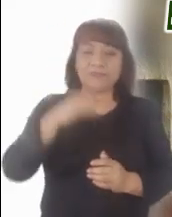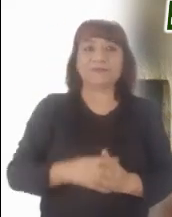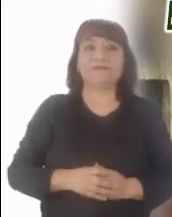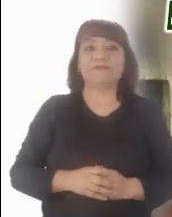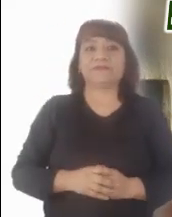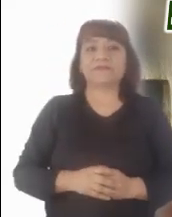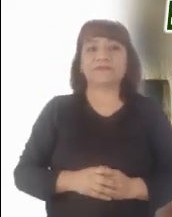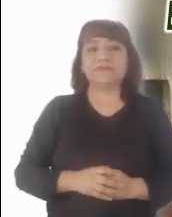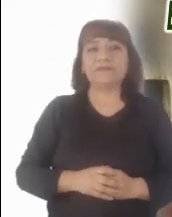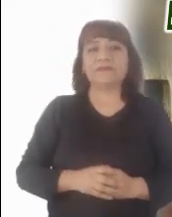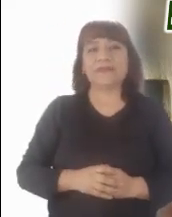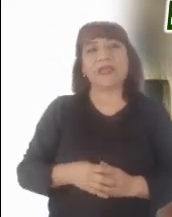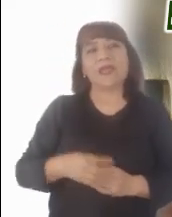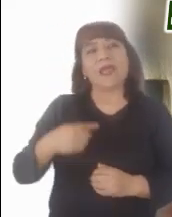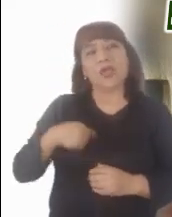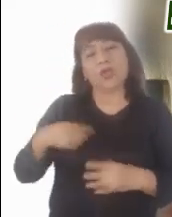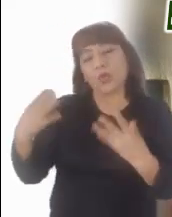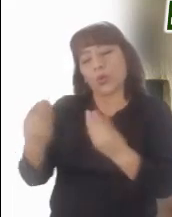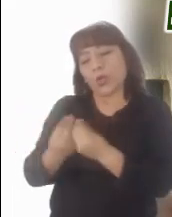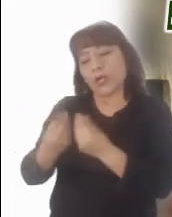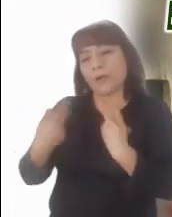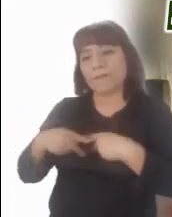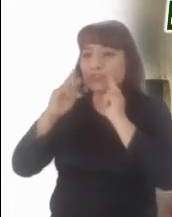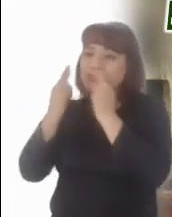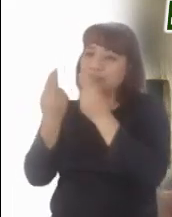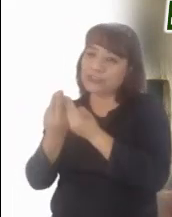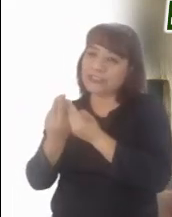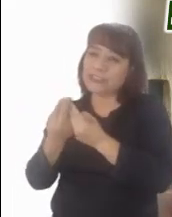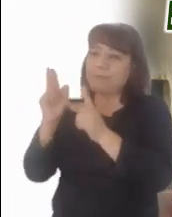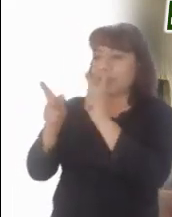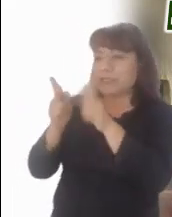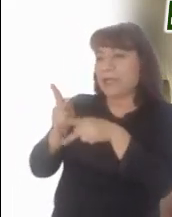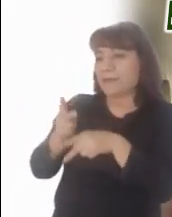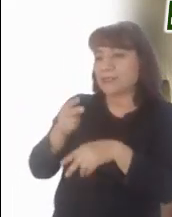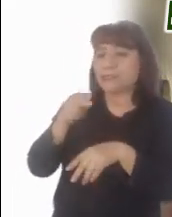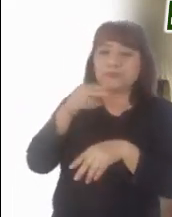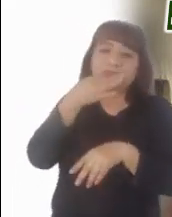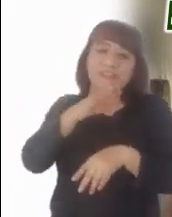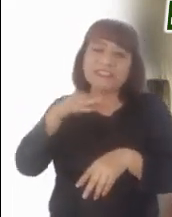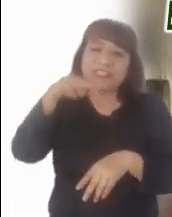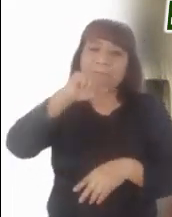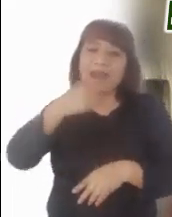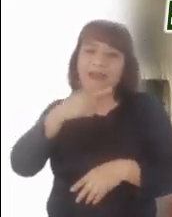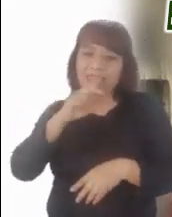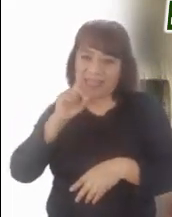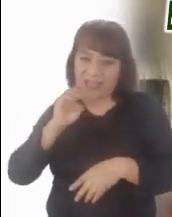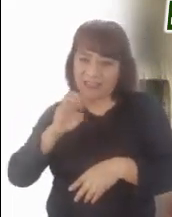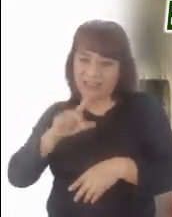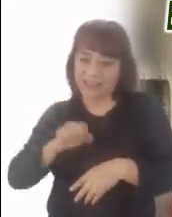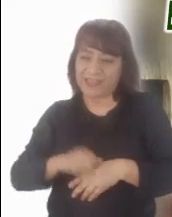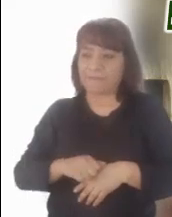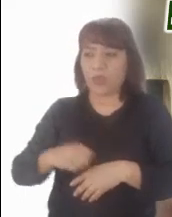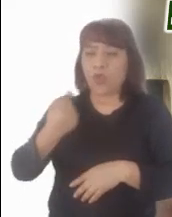del Señor. Un día platicábamos a propósito de esta fiesta, sobre María Magdalena.